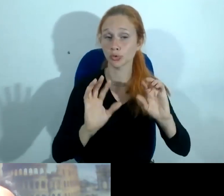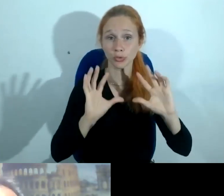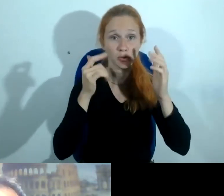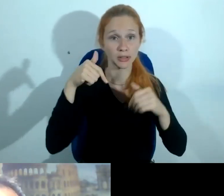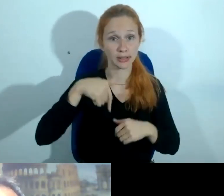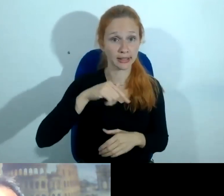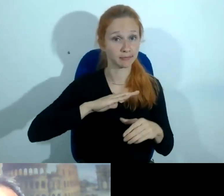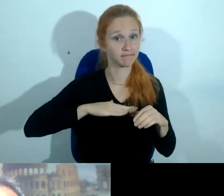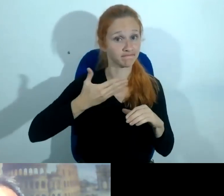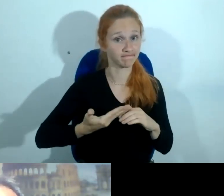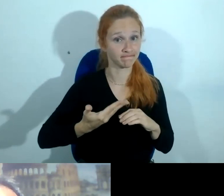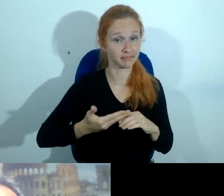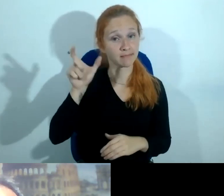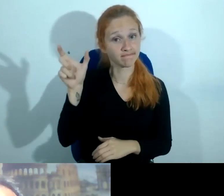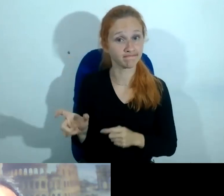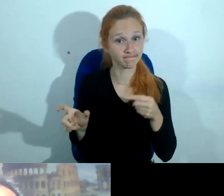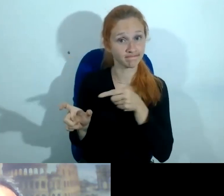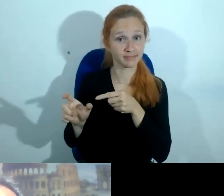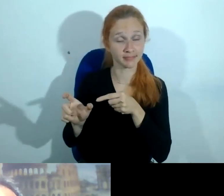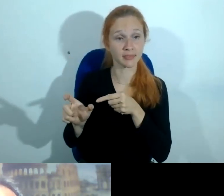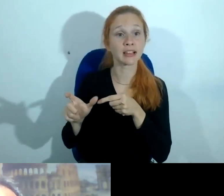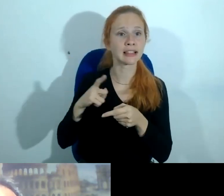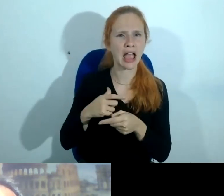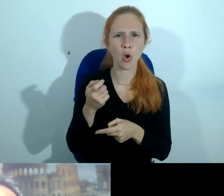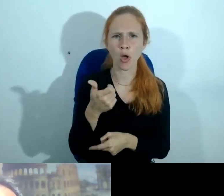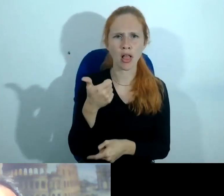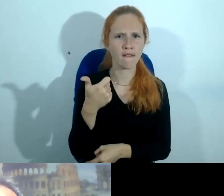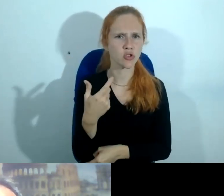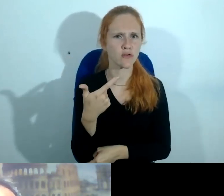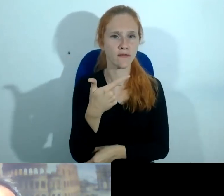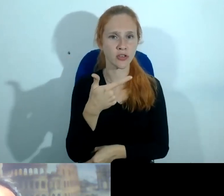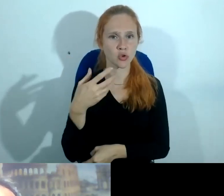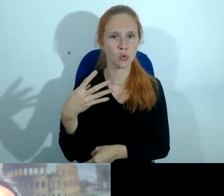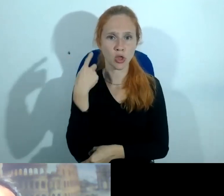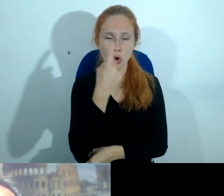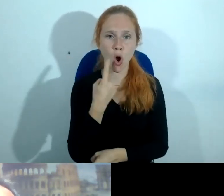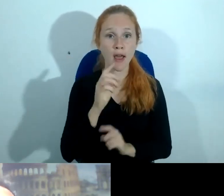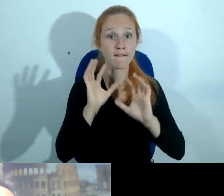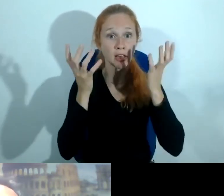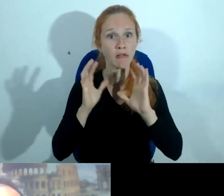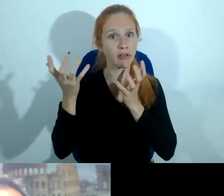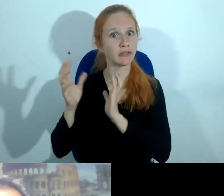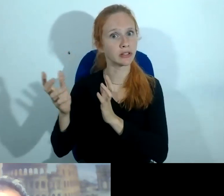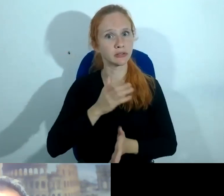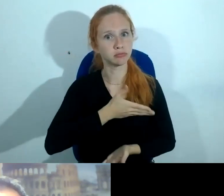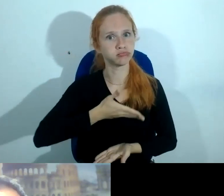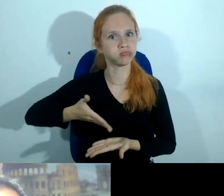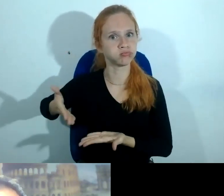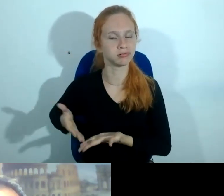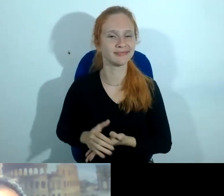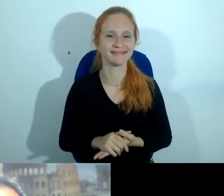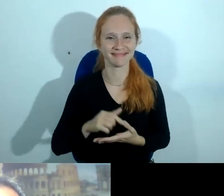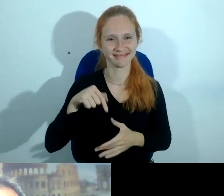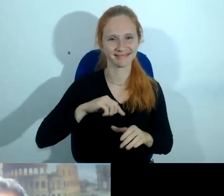Emerge graças a ela a gente tem aqui quase que 24 horas por dia eventos aqui na Emerge e aproveito para saudar